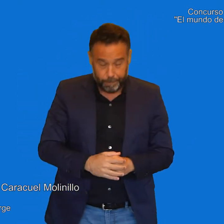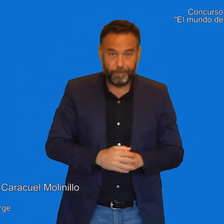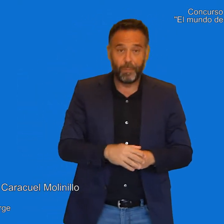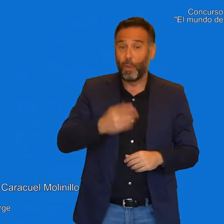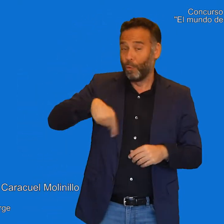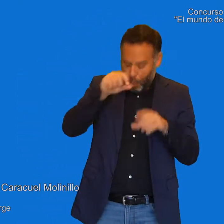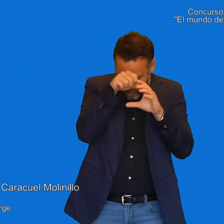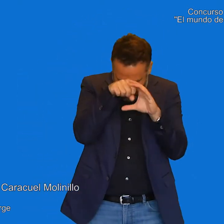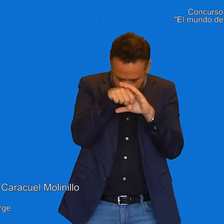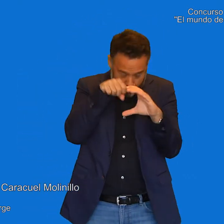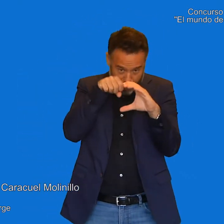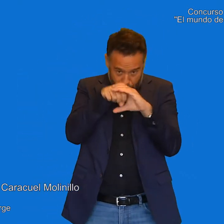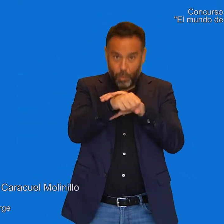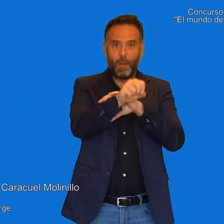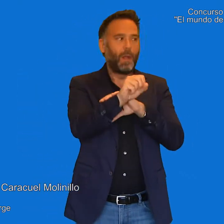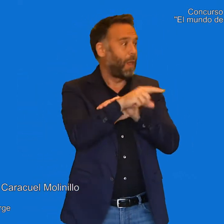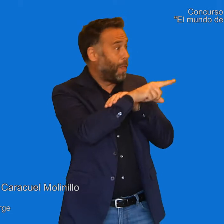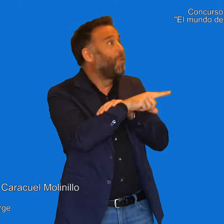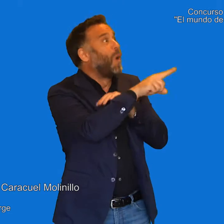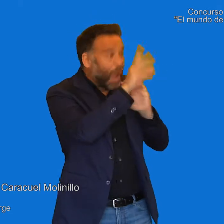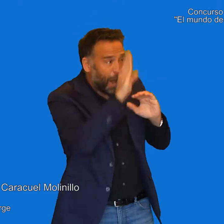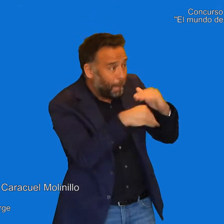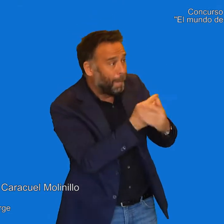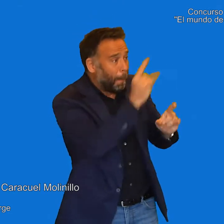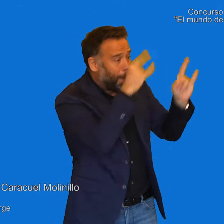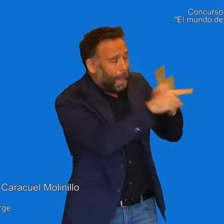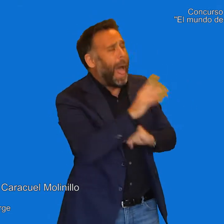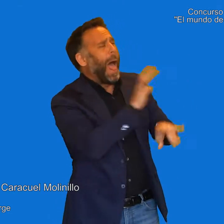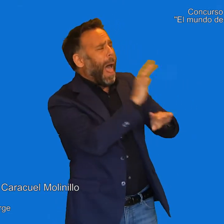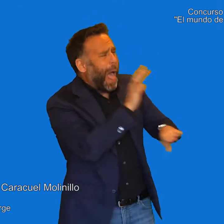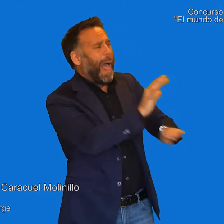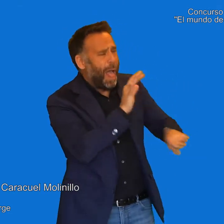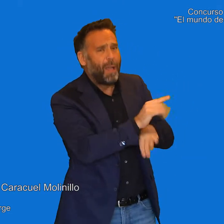Cuando todo terminó, todos se rieron de él y él se puso muy triste.